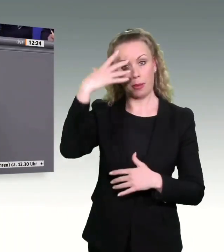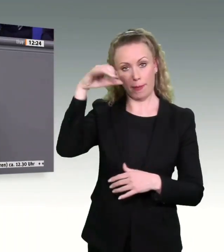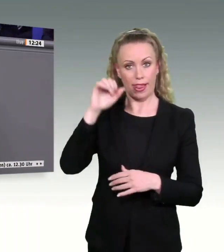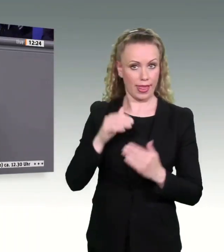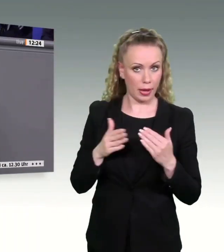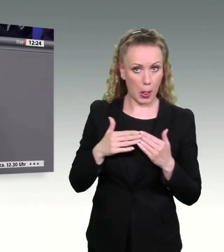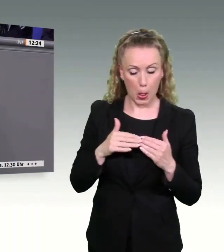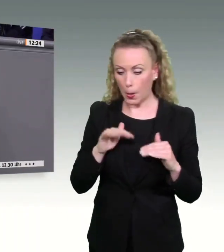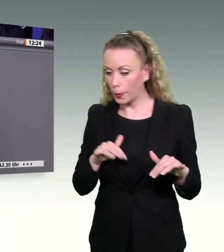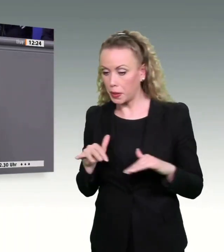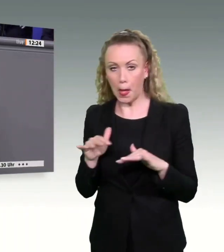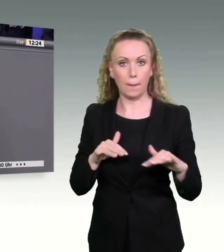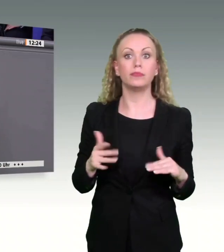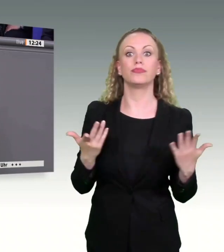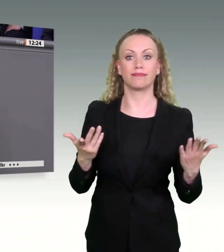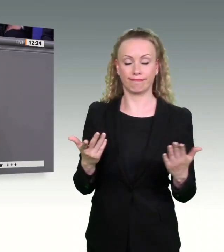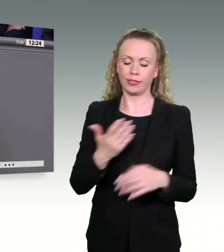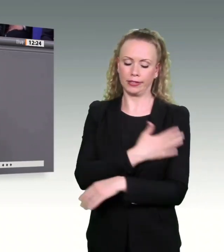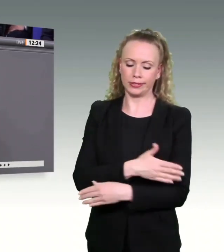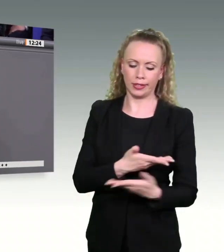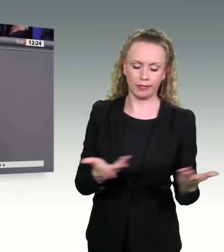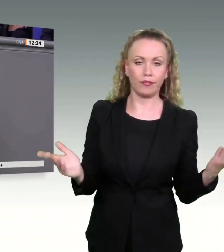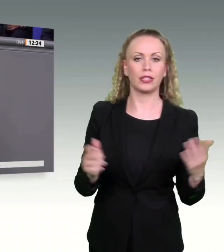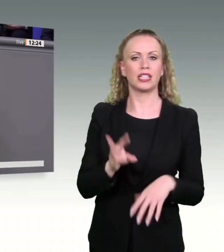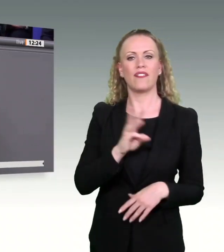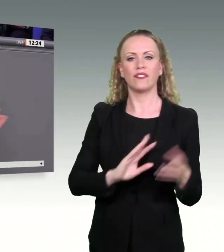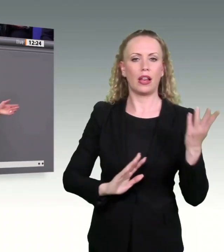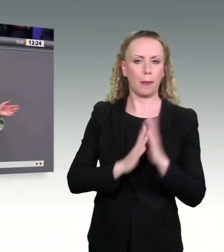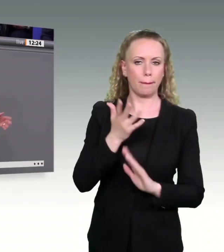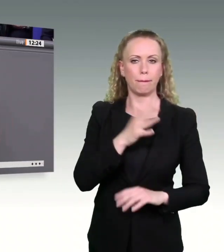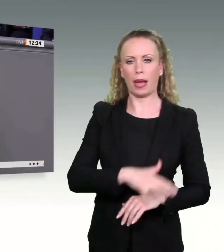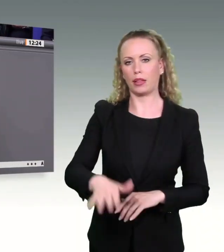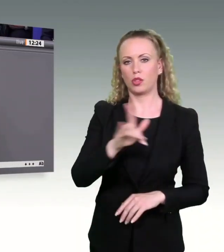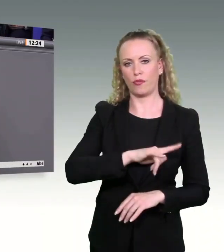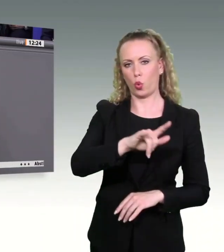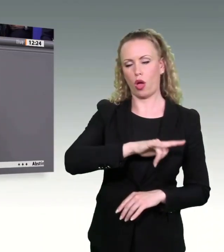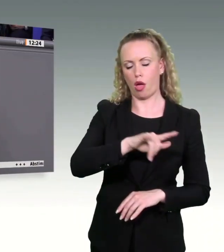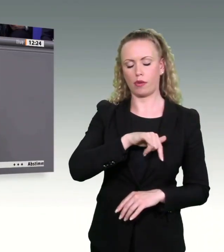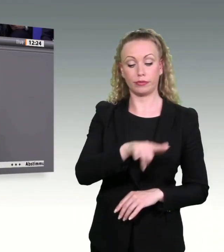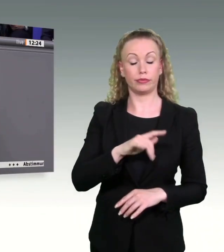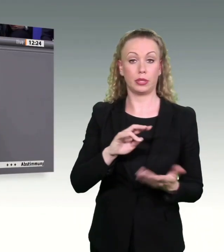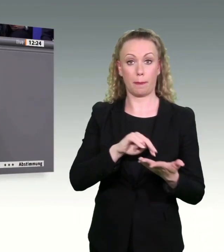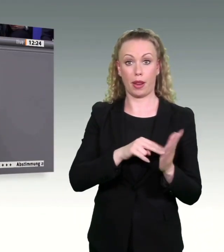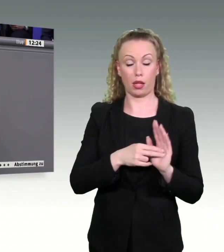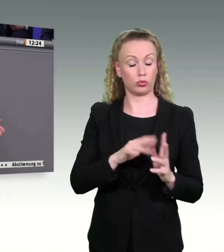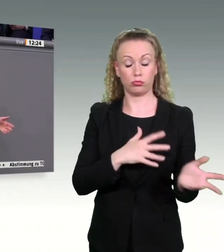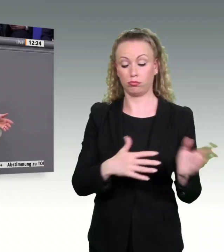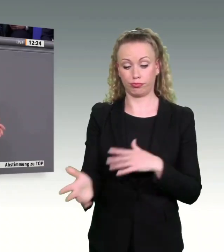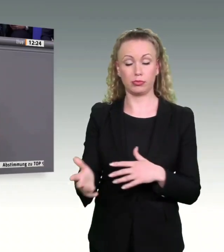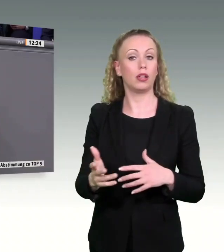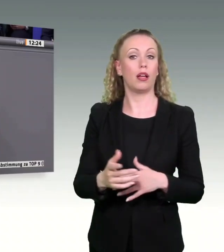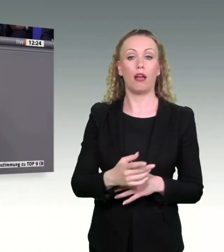Seite das Planungsdesaster Willy-Brandt-Flughafen, Baukosten 7 statt 1 Milliarde Euro,